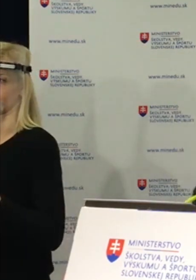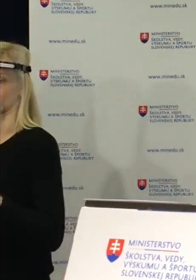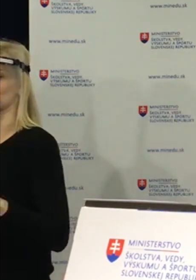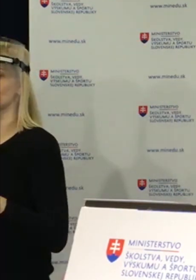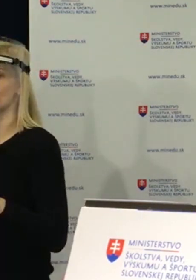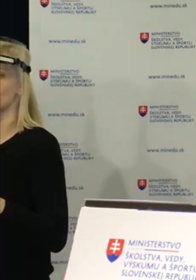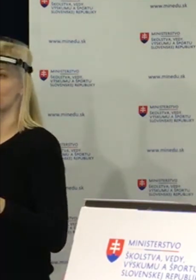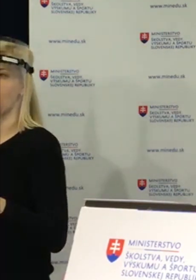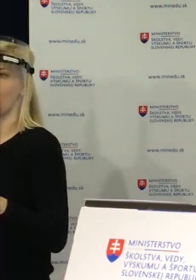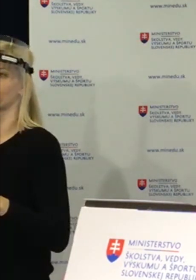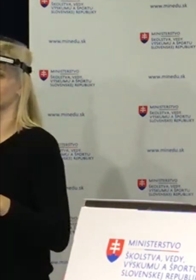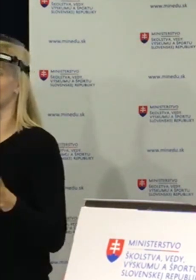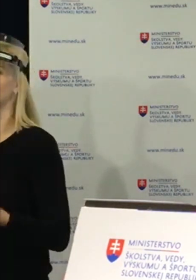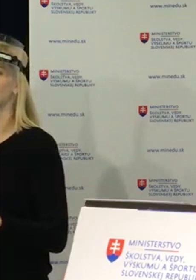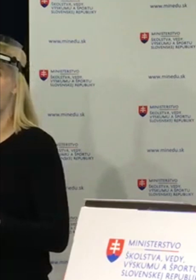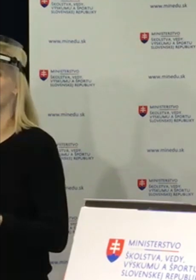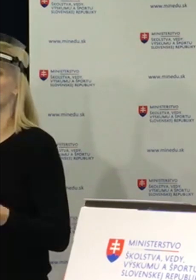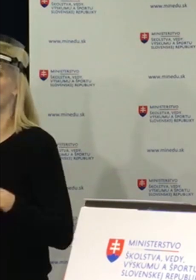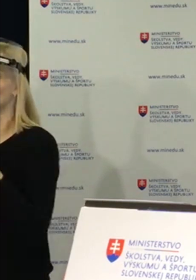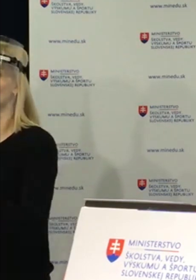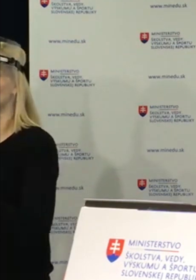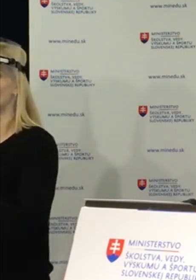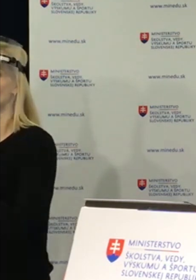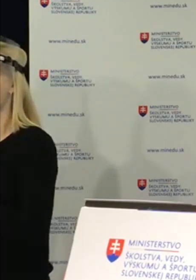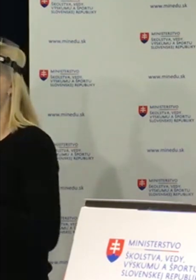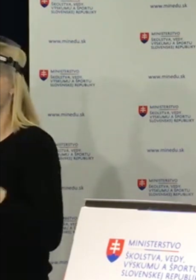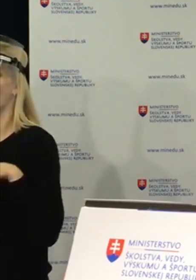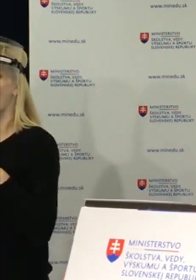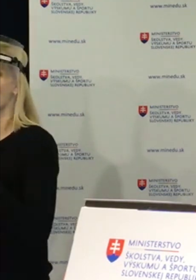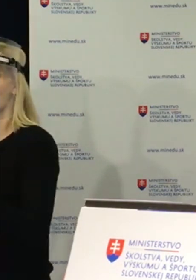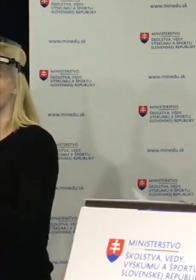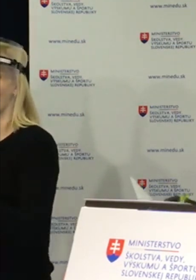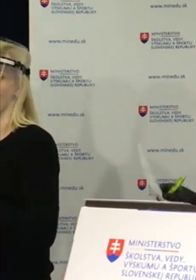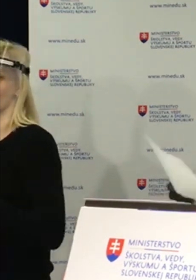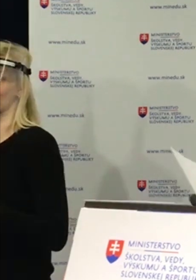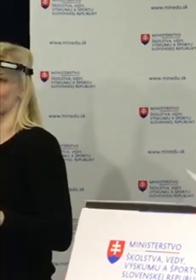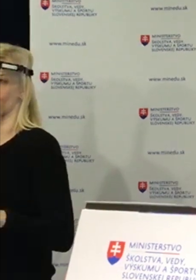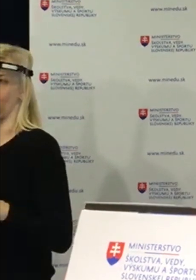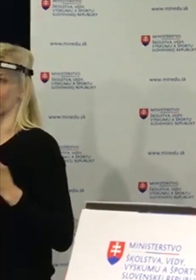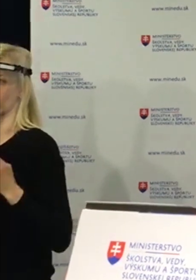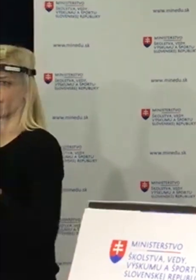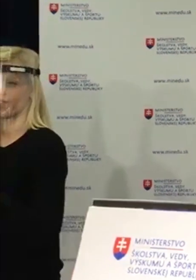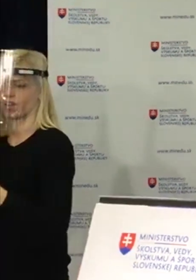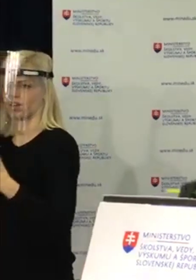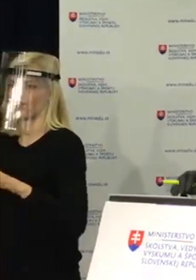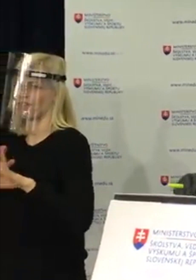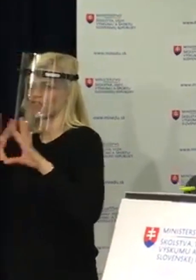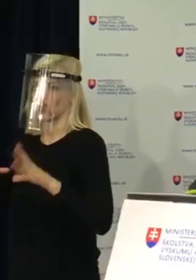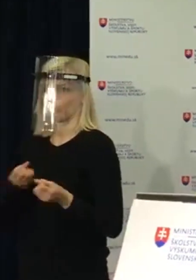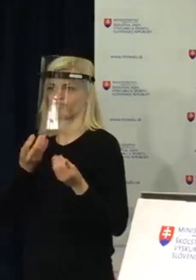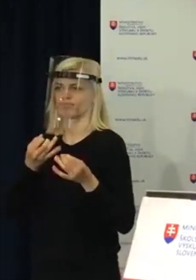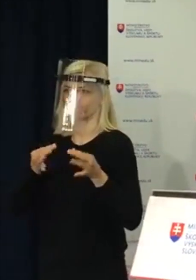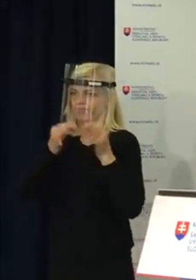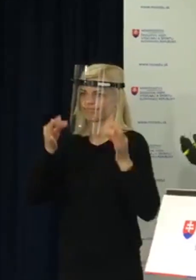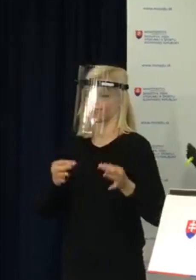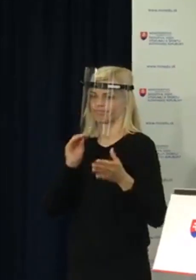mechanizmus, čo sa týka dátumov, bude opäť zverejnený na webovej stránke a už tu je pripravený. Následne